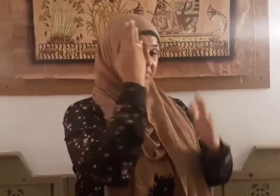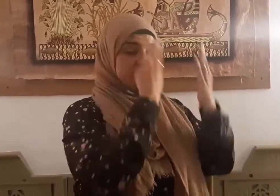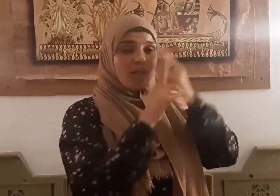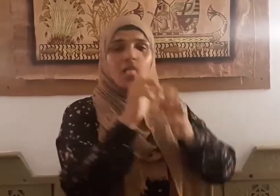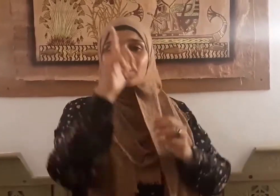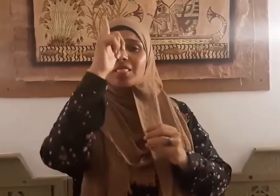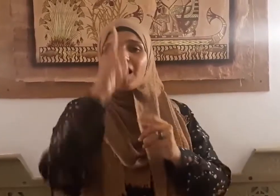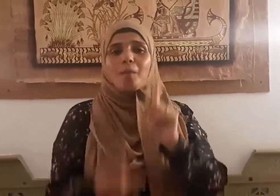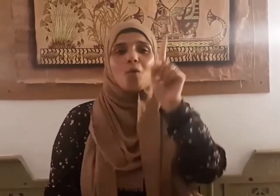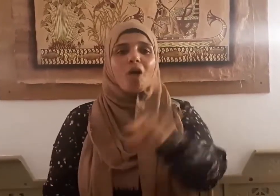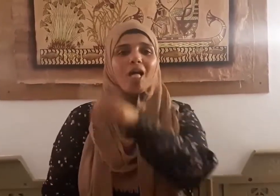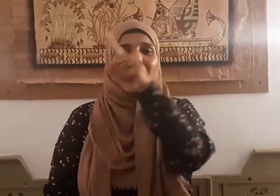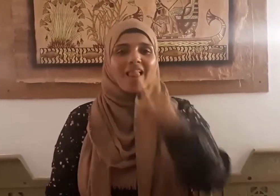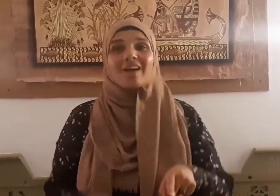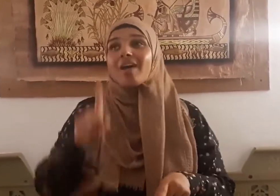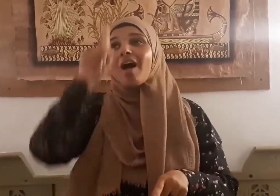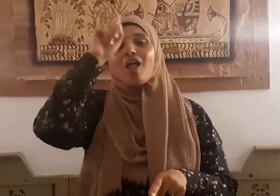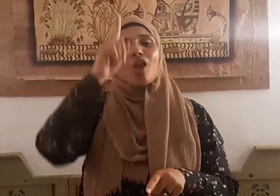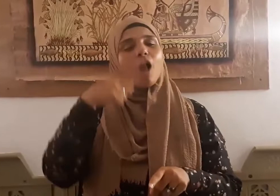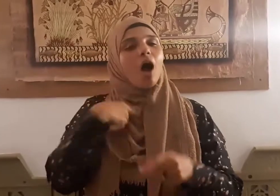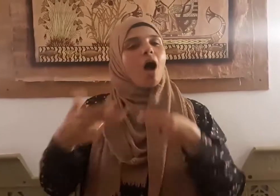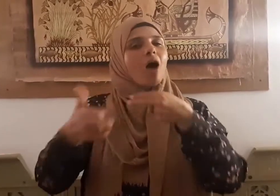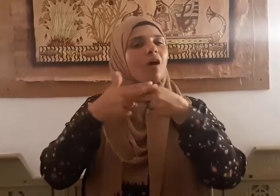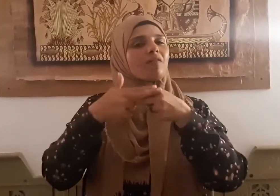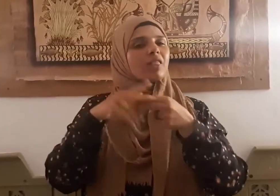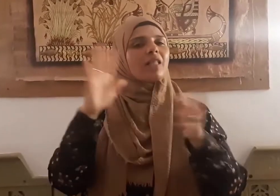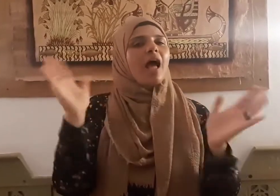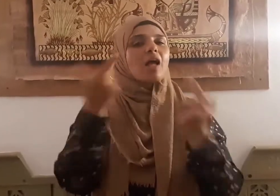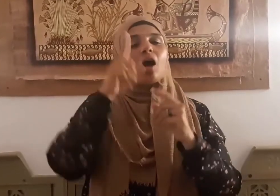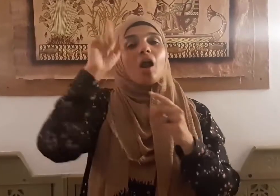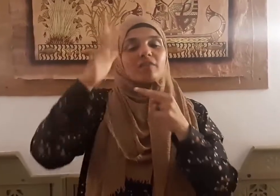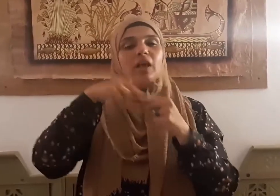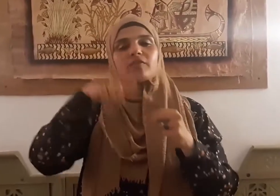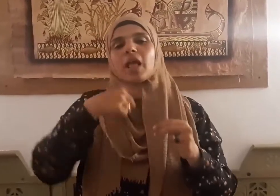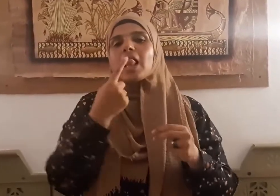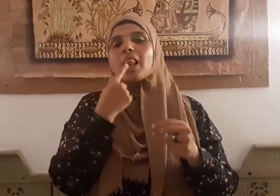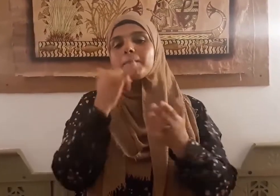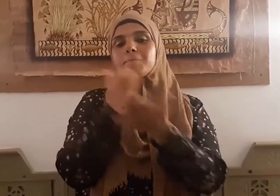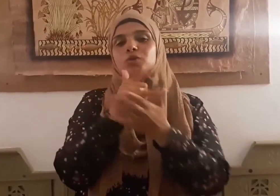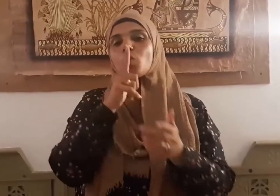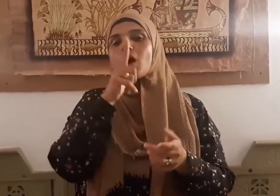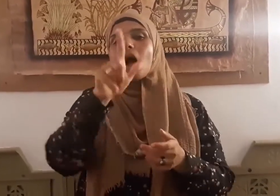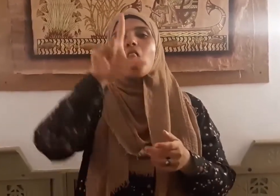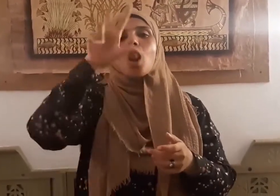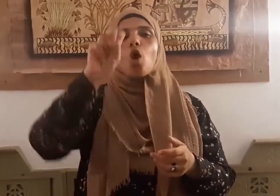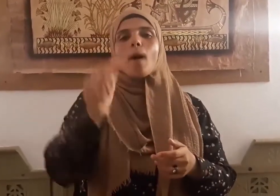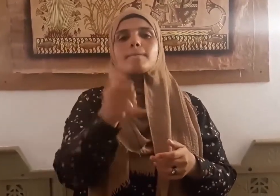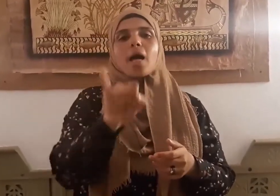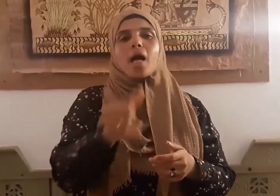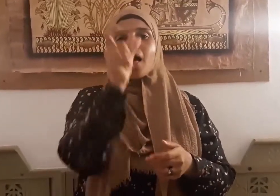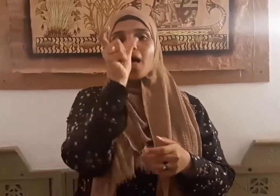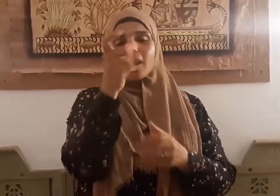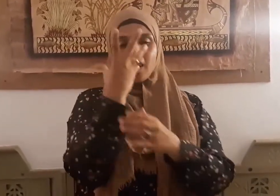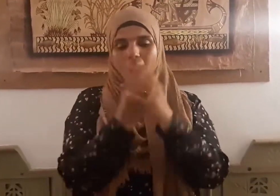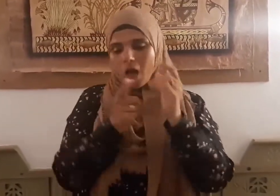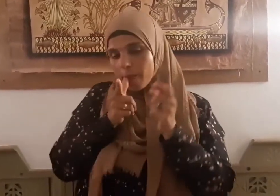نعى الله تعالى عنه على لسان لقمانا بقوله لولده ولا